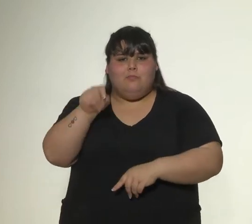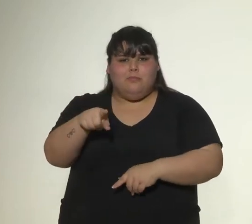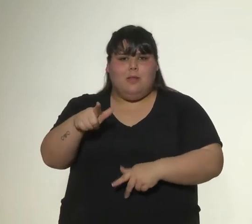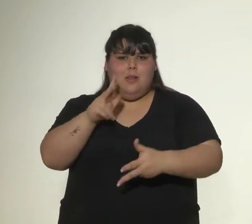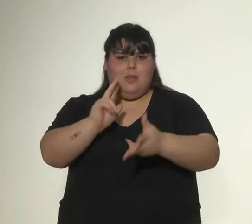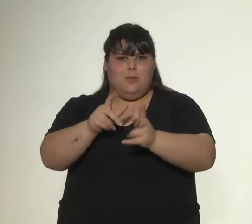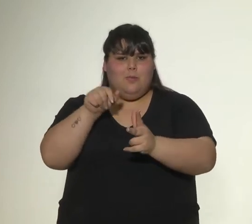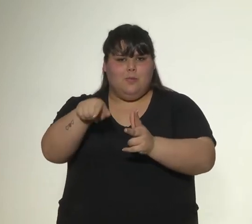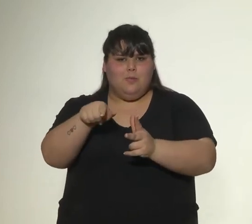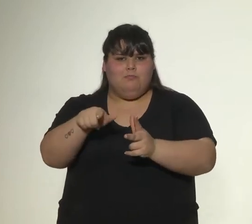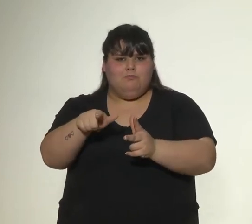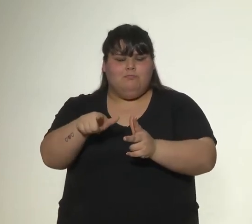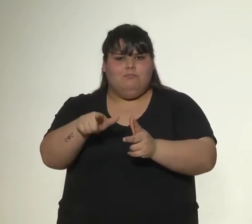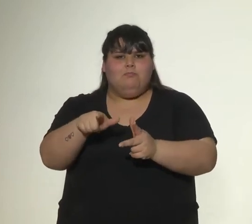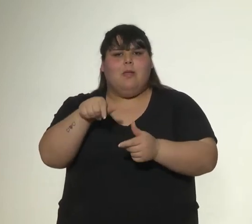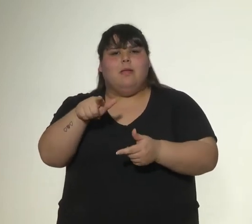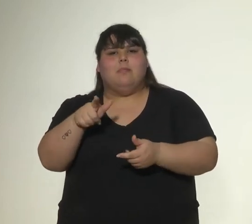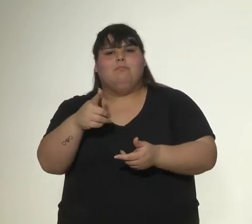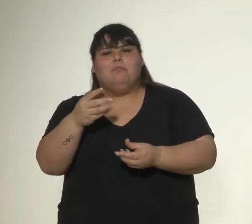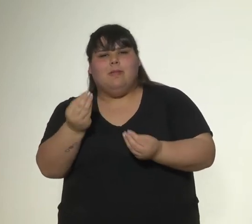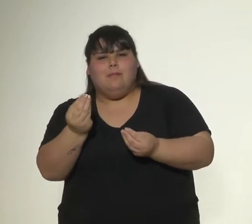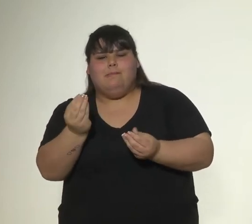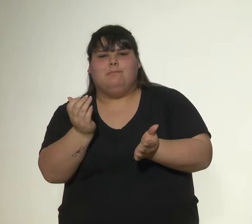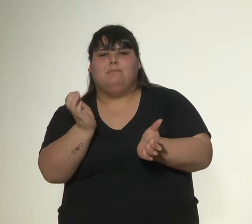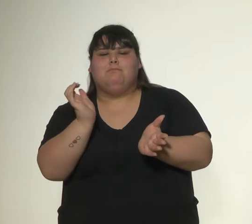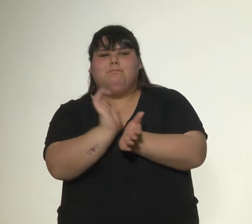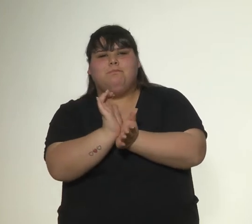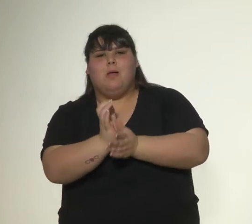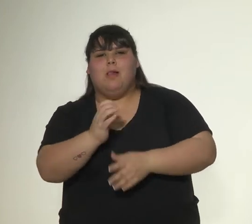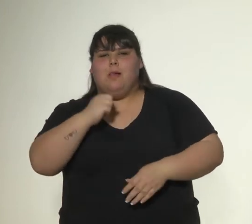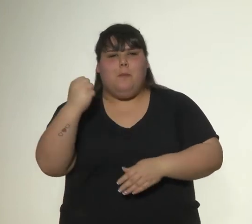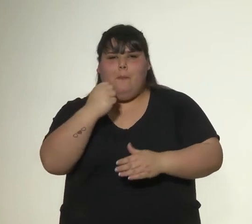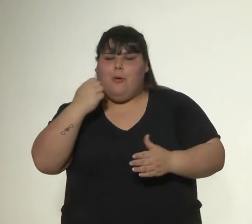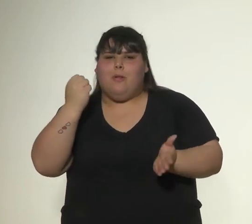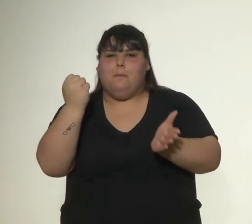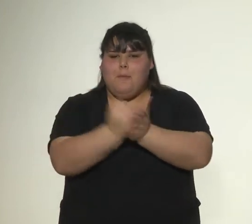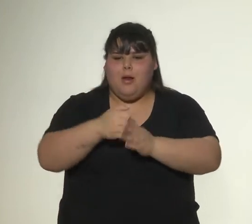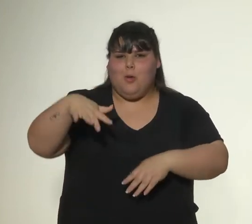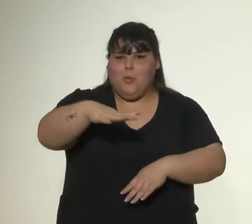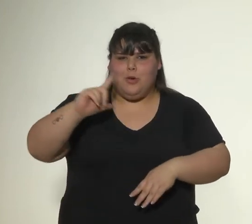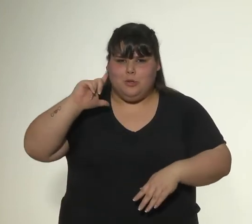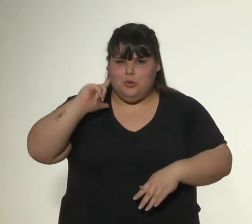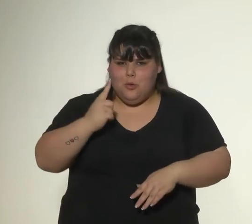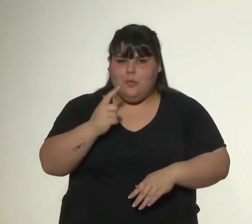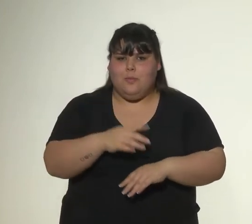y que se constituye en el elemento más importante que nos identifica como comunidad lingüística